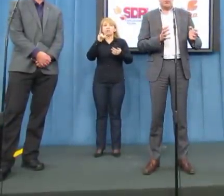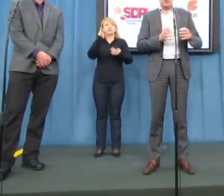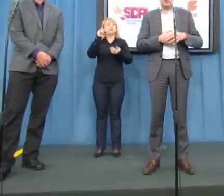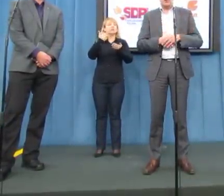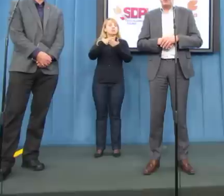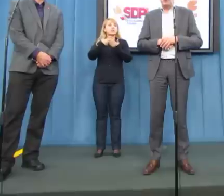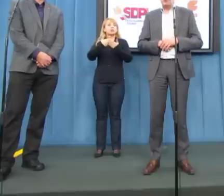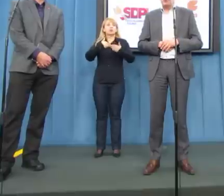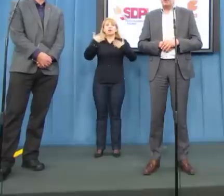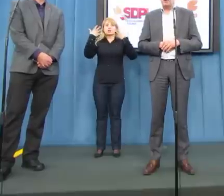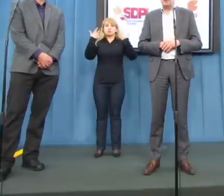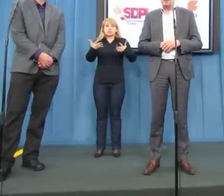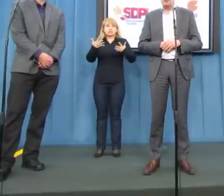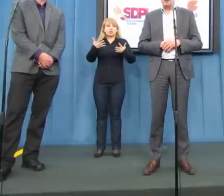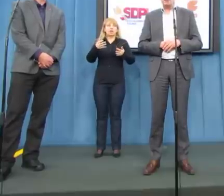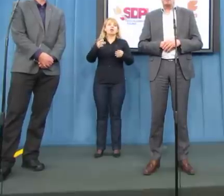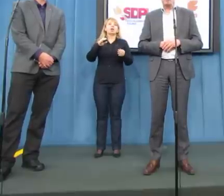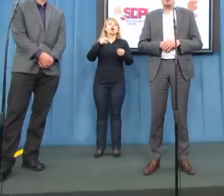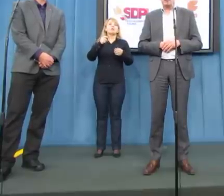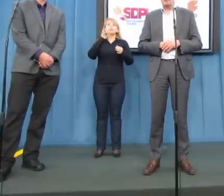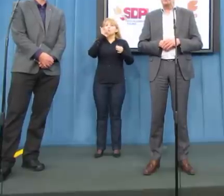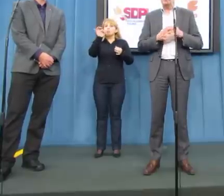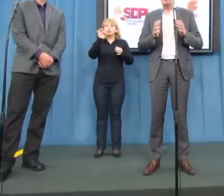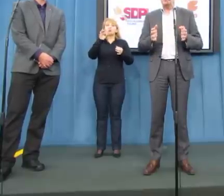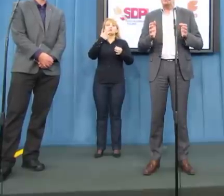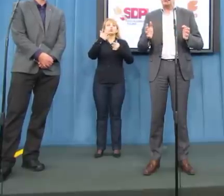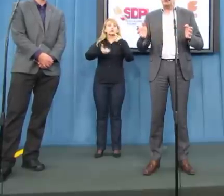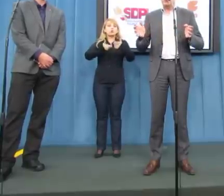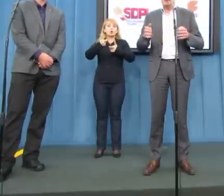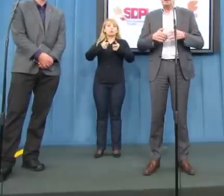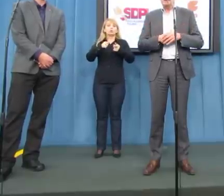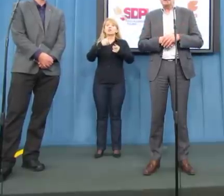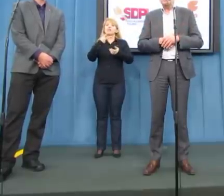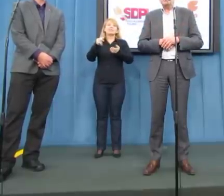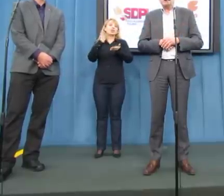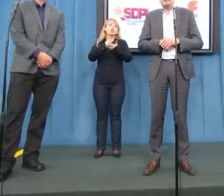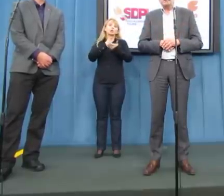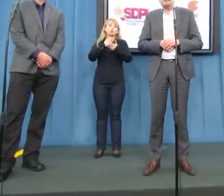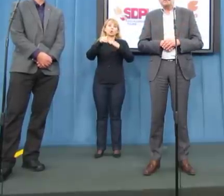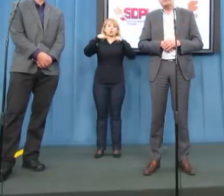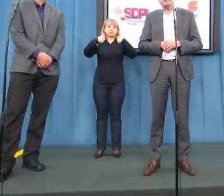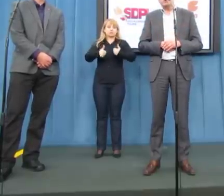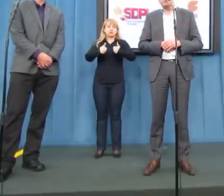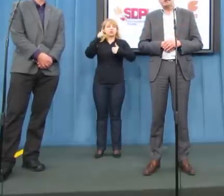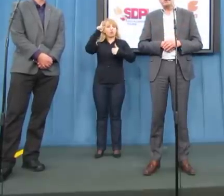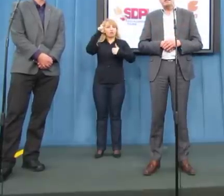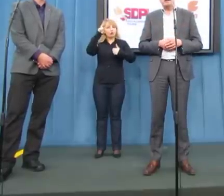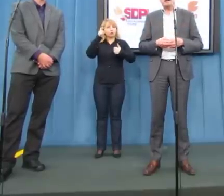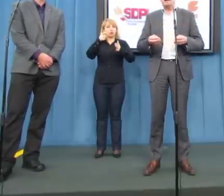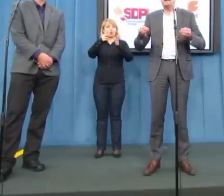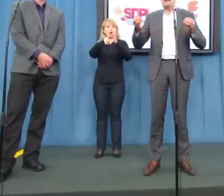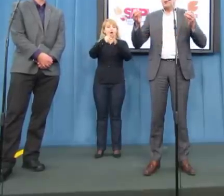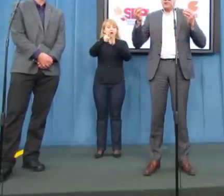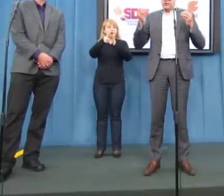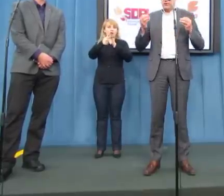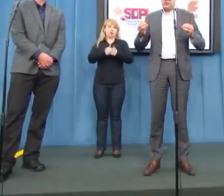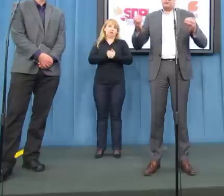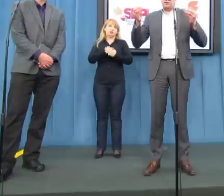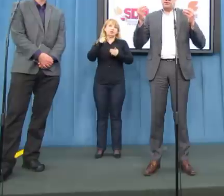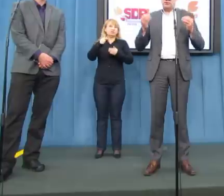poprzez postawienie wyłącznie stacjonarnych fotoradarów nie przyniosą takiej poprawy w tym obszarze, jaka?